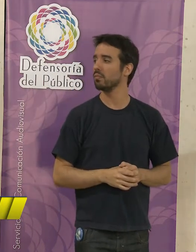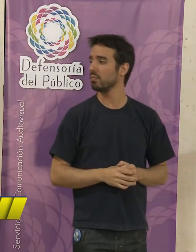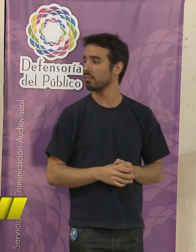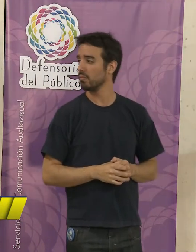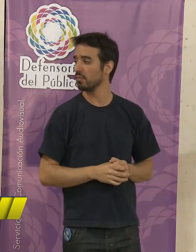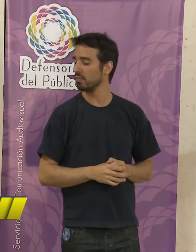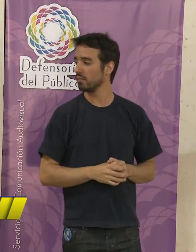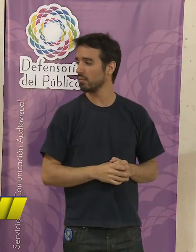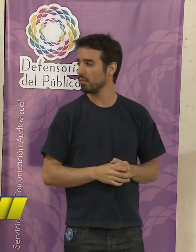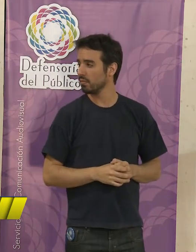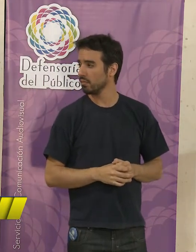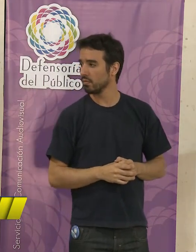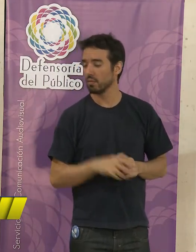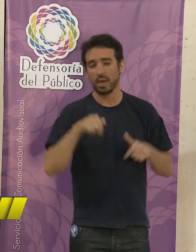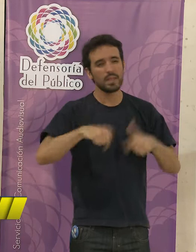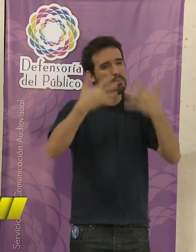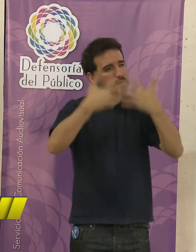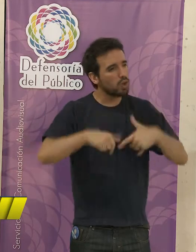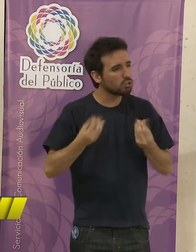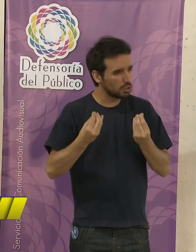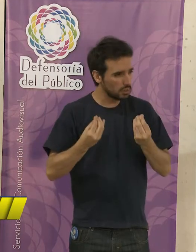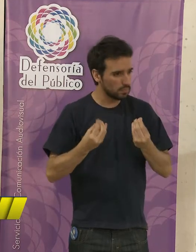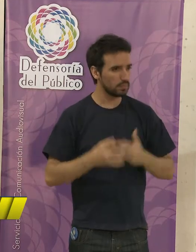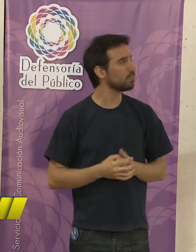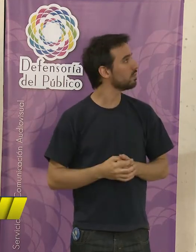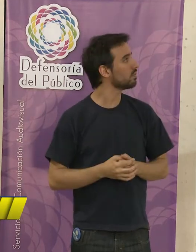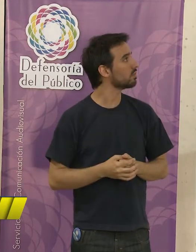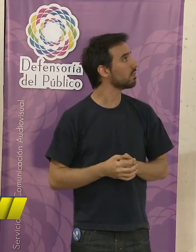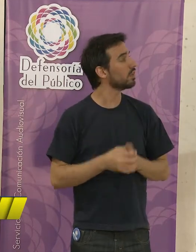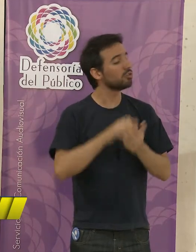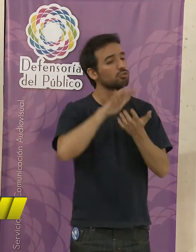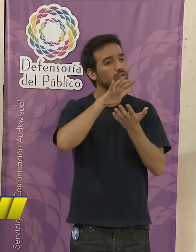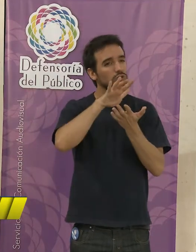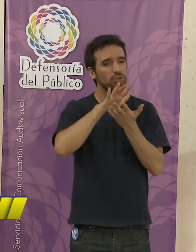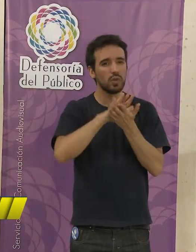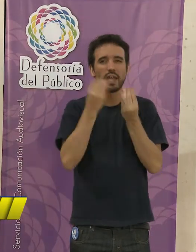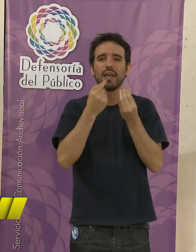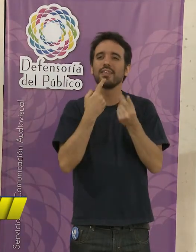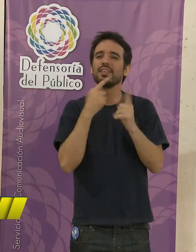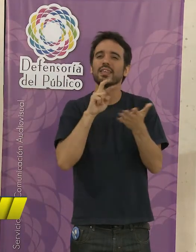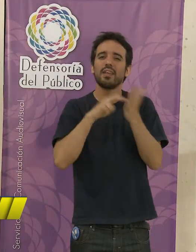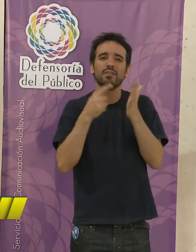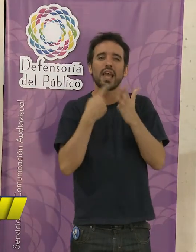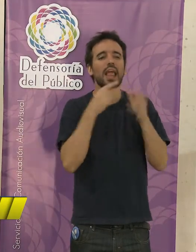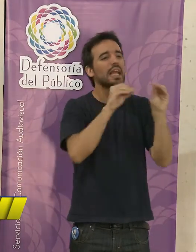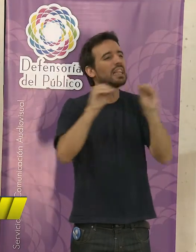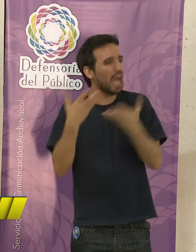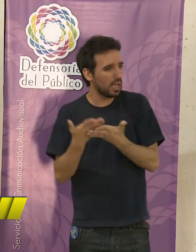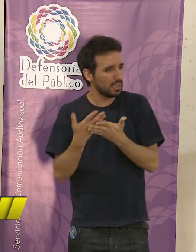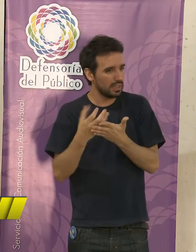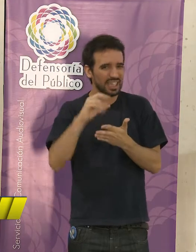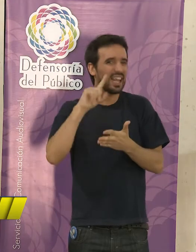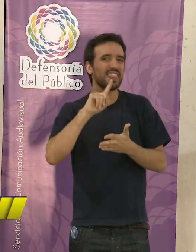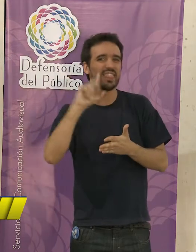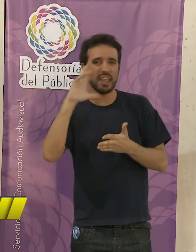Bueno, este proyecto más que nada se basa justamente en qué es la crítica, ¿sí? Y la crítica